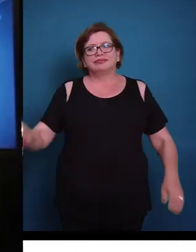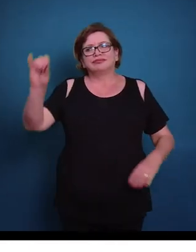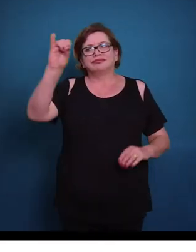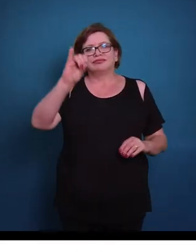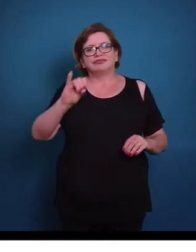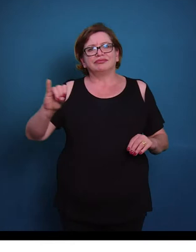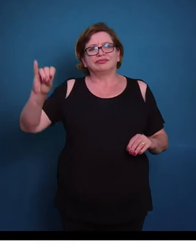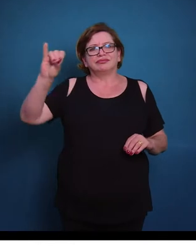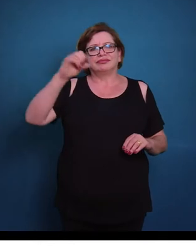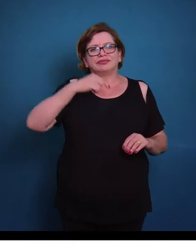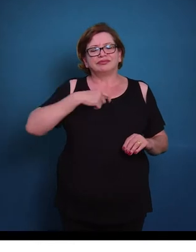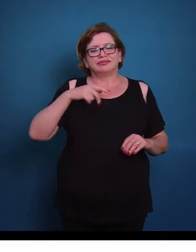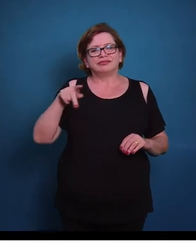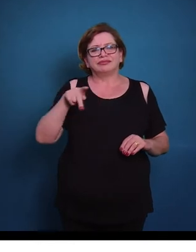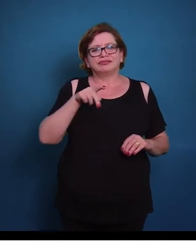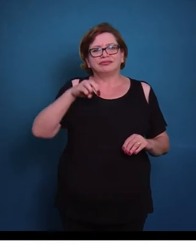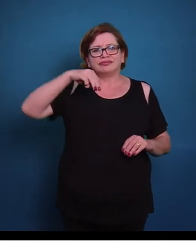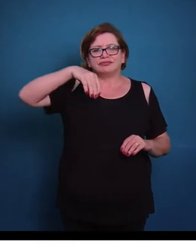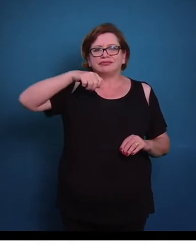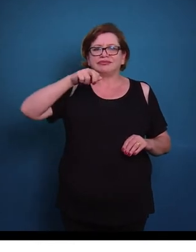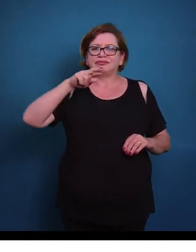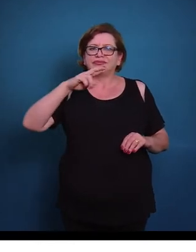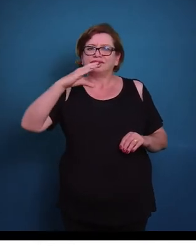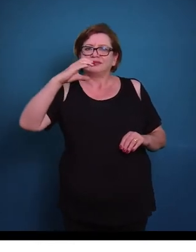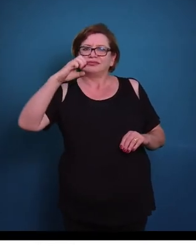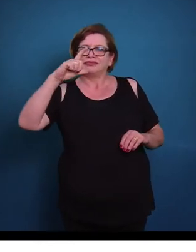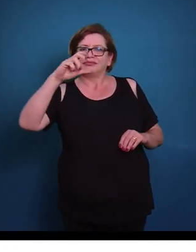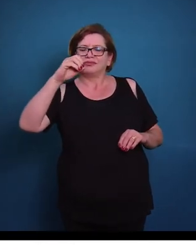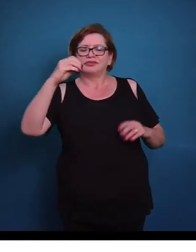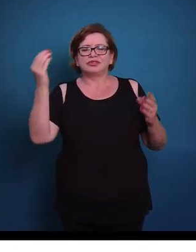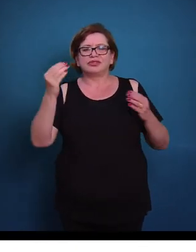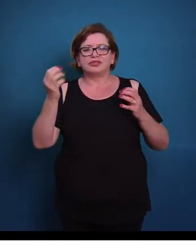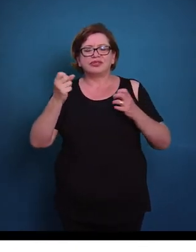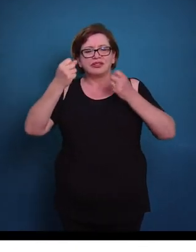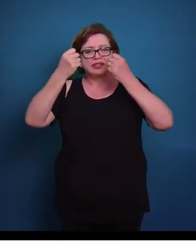Olá pessoal, sou o professor Marcelo e hoje nós vamos falar sobre tecido nervoso.